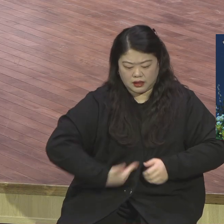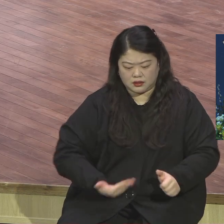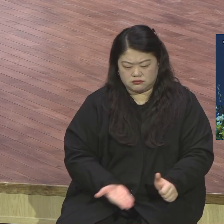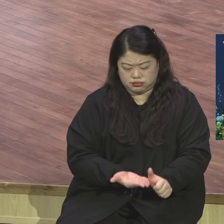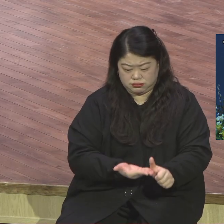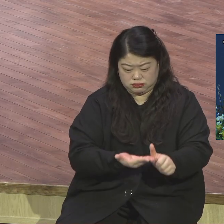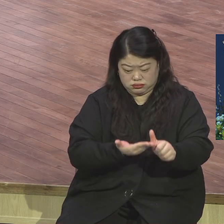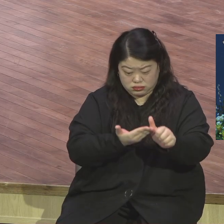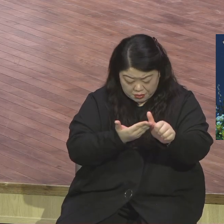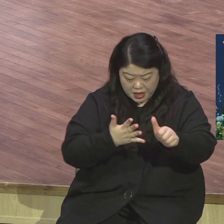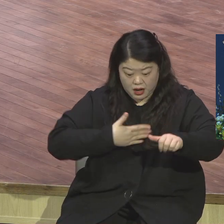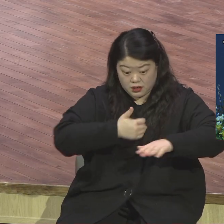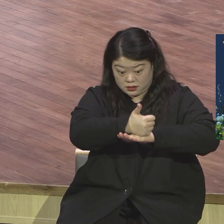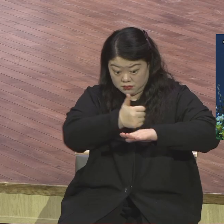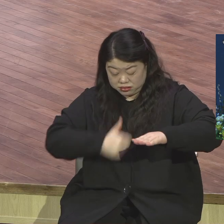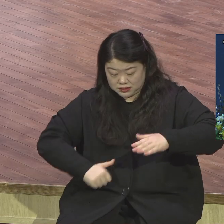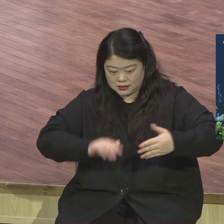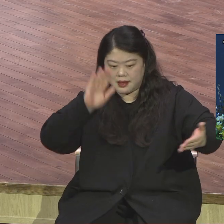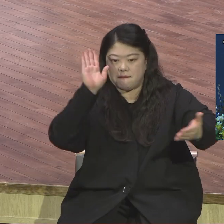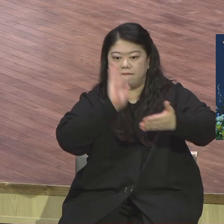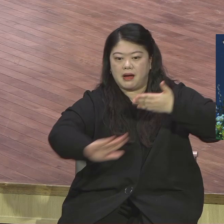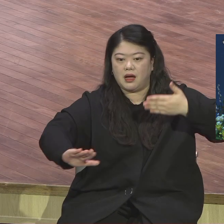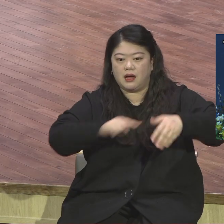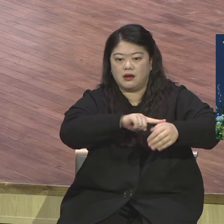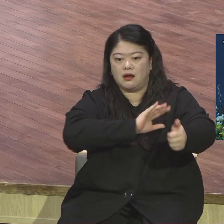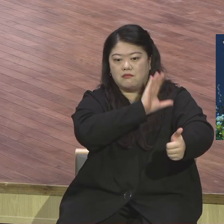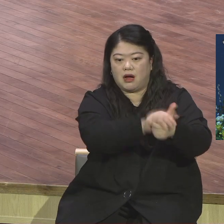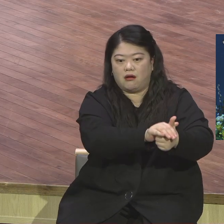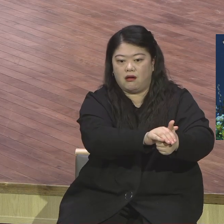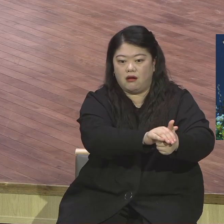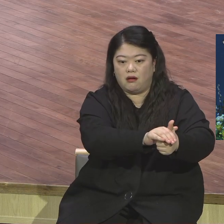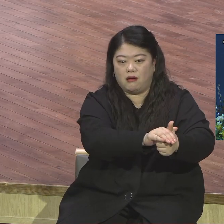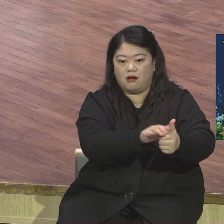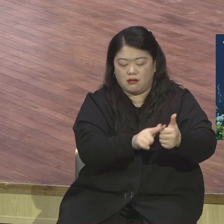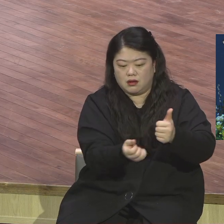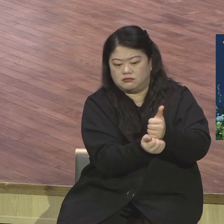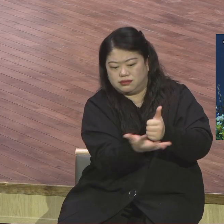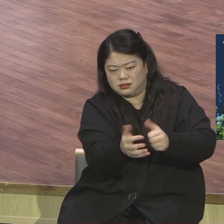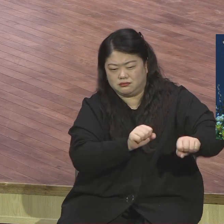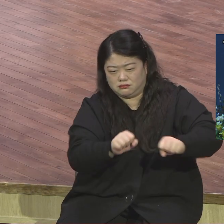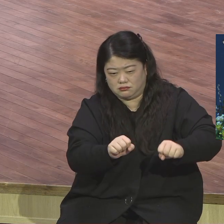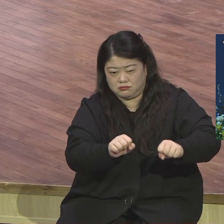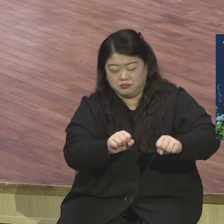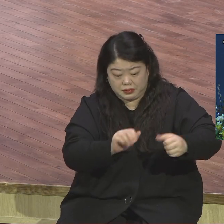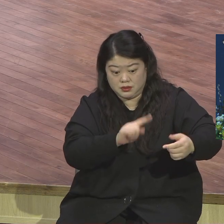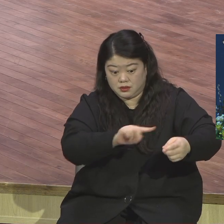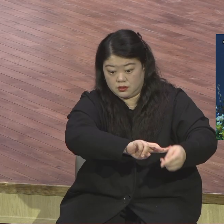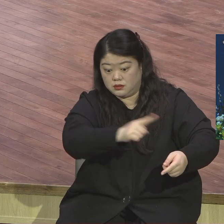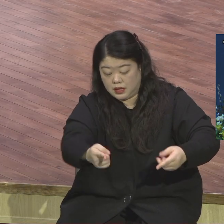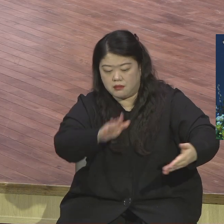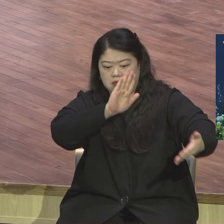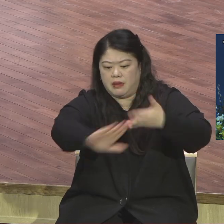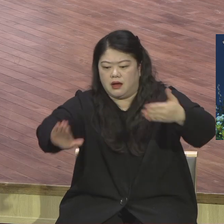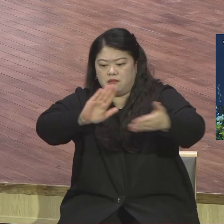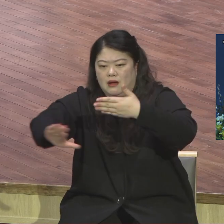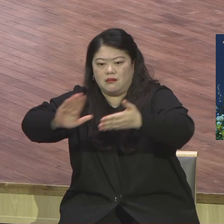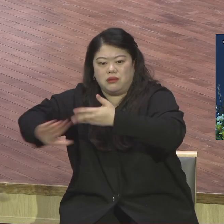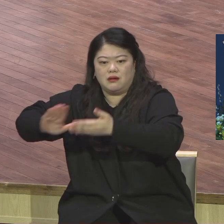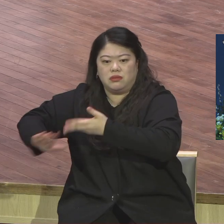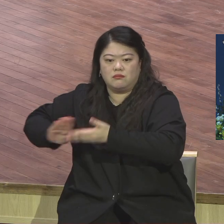계속해서 70군데에 이 말씀도 일어날 수 있는 제자를 만들어라. 50